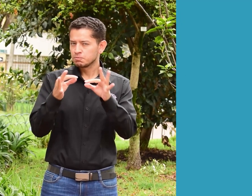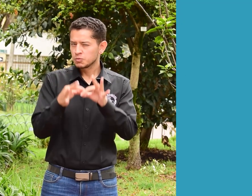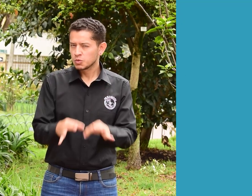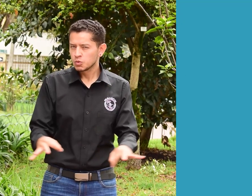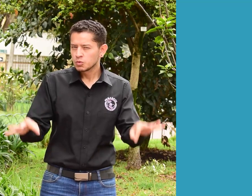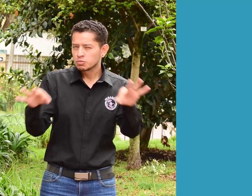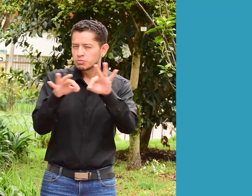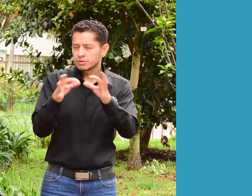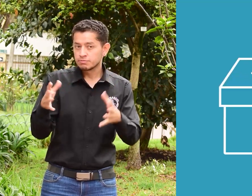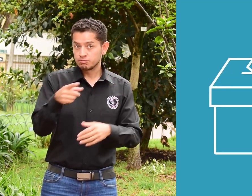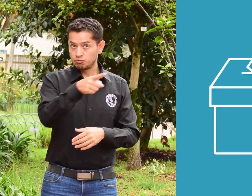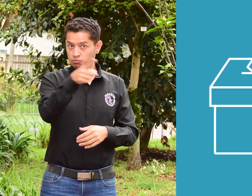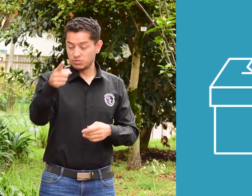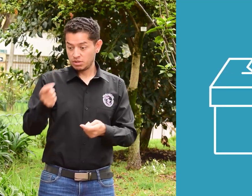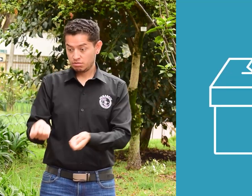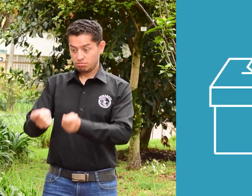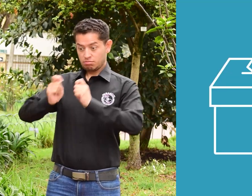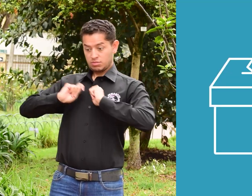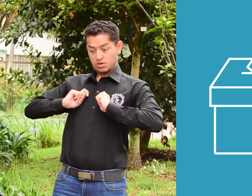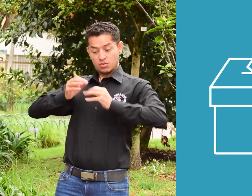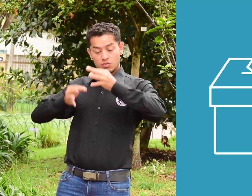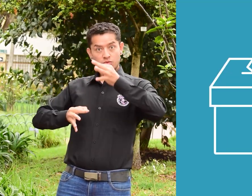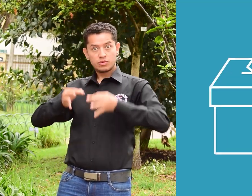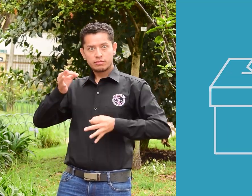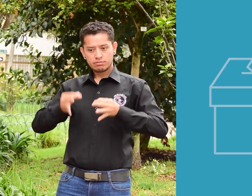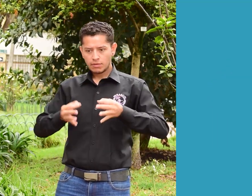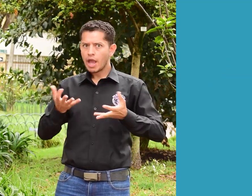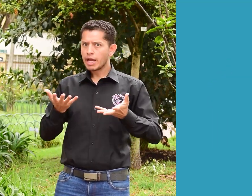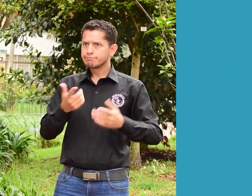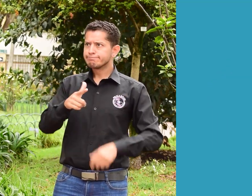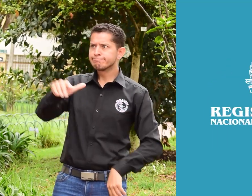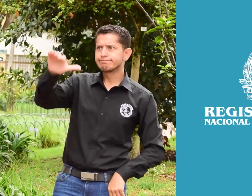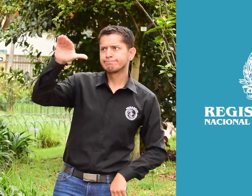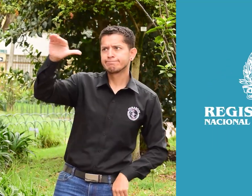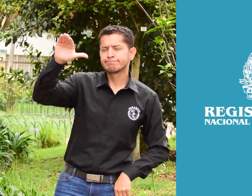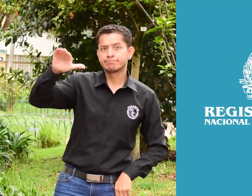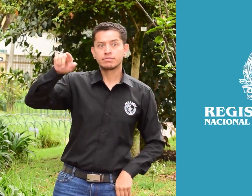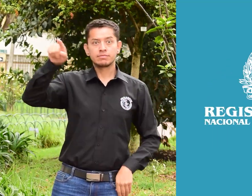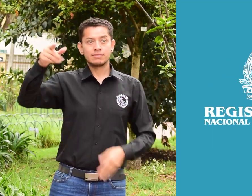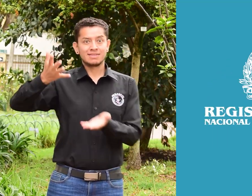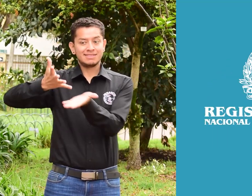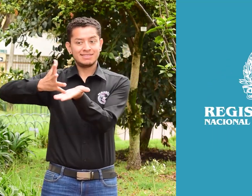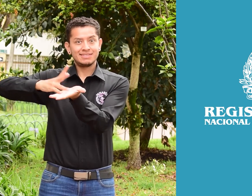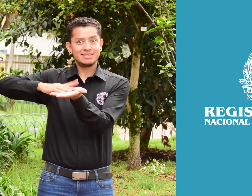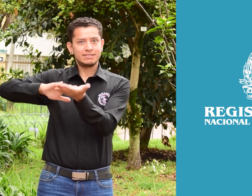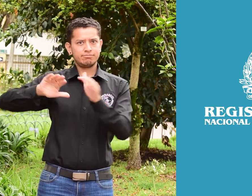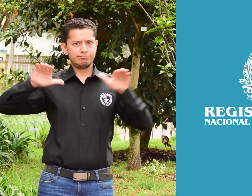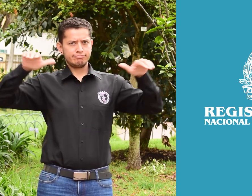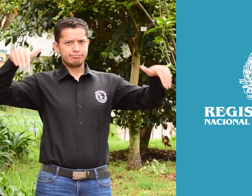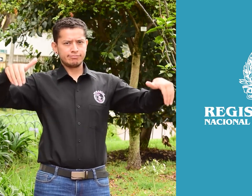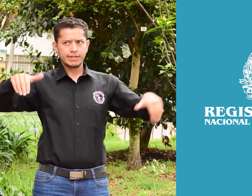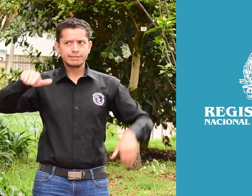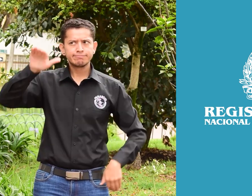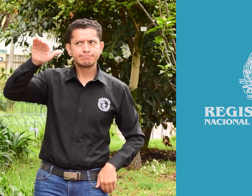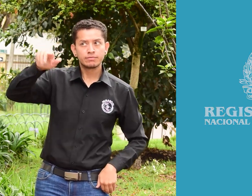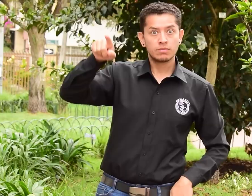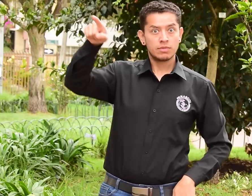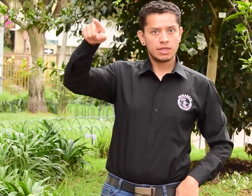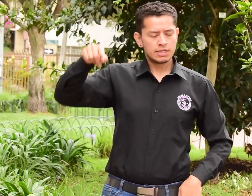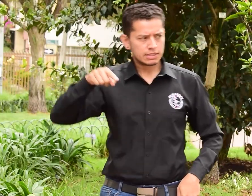Es muy importante que si fuiste designado jurado de votación, te acerques a la registraduría para que desde